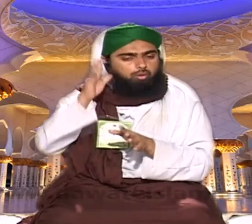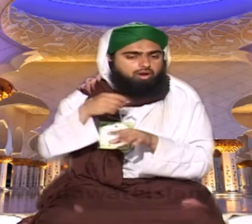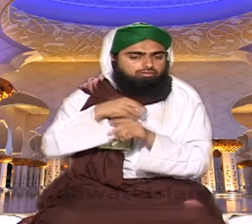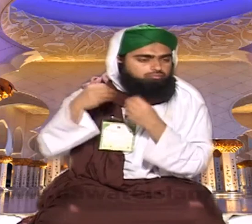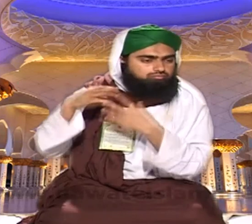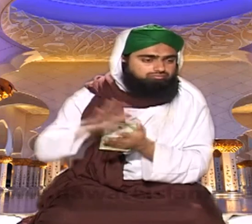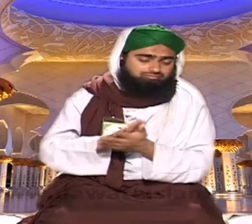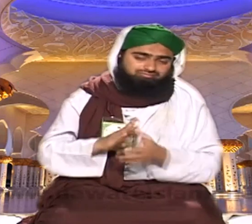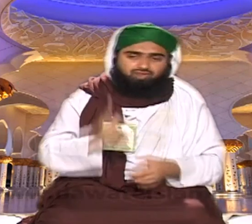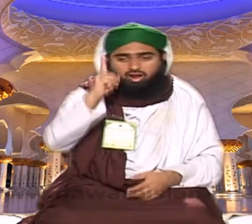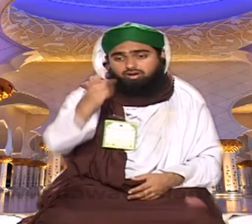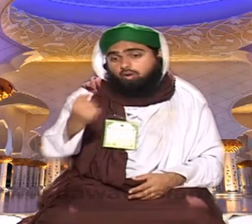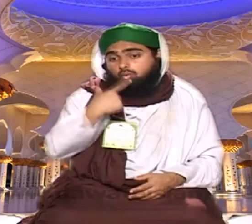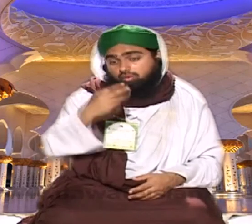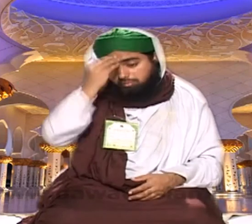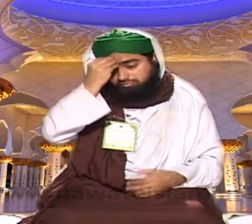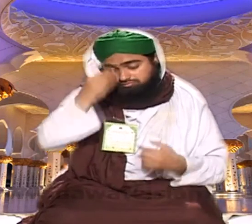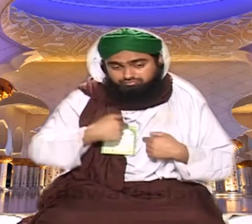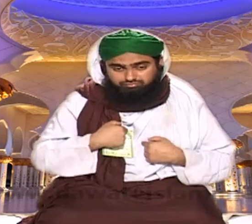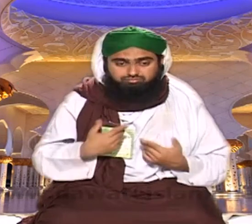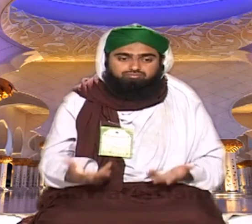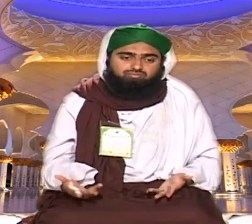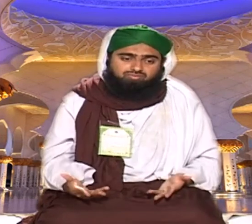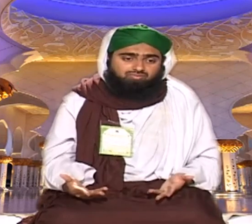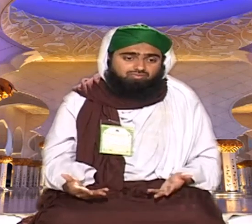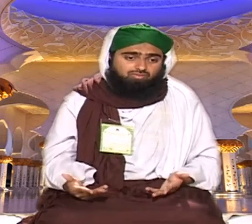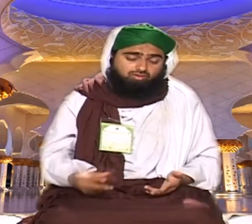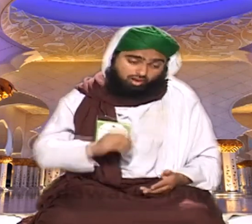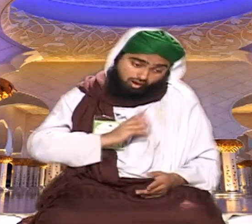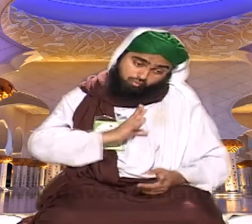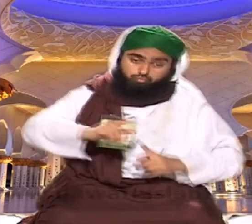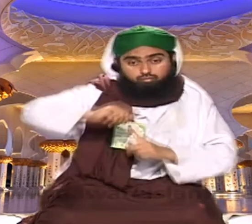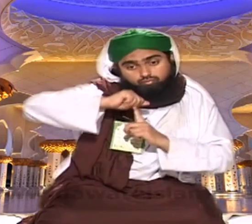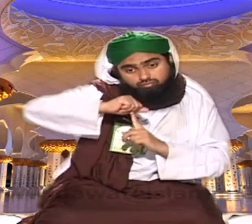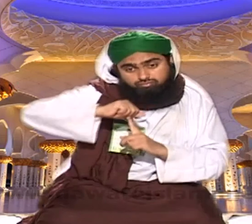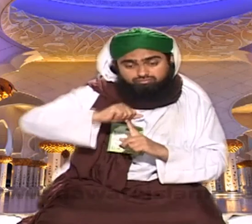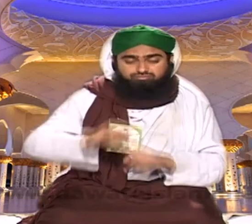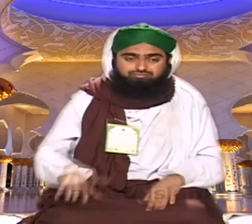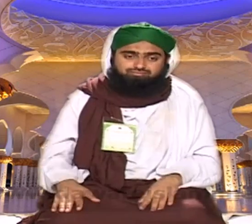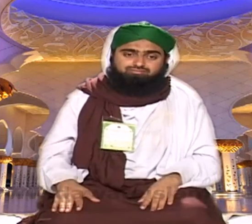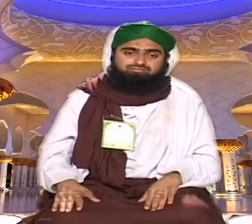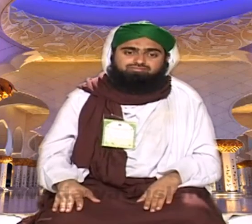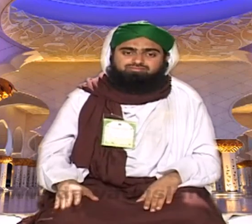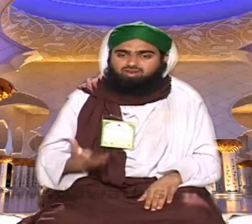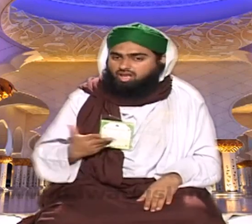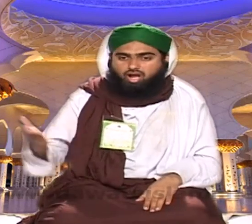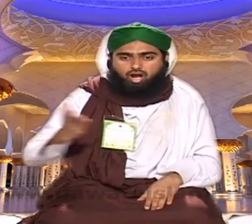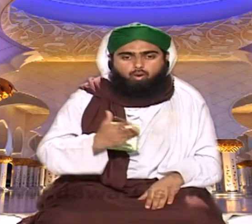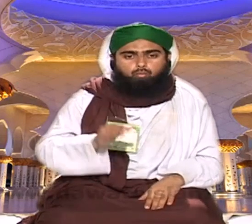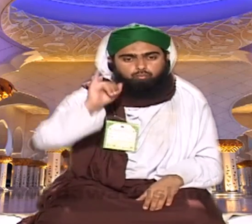ذمہ داری کو عائد کیے اس سے سبک دوش بھی تو ہونا اس ڈیوٹی کو بارہ انجام پانا ہے سرویسے صاحب